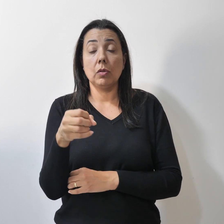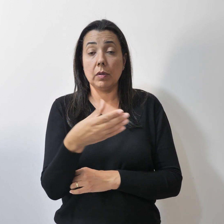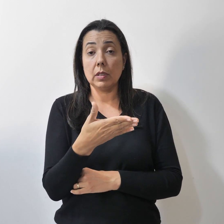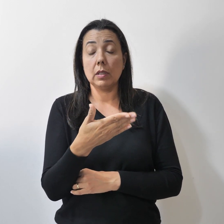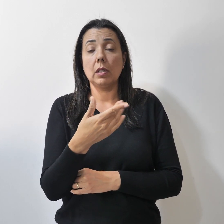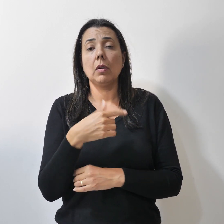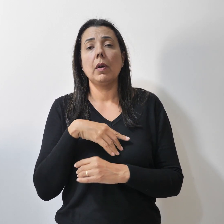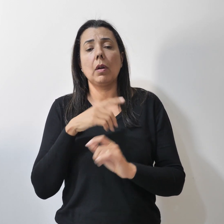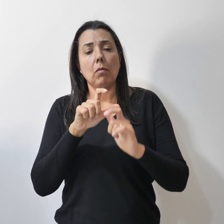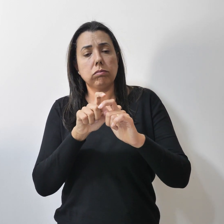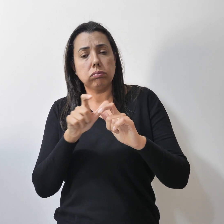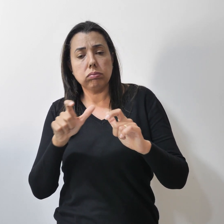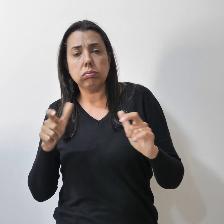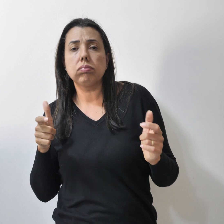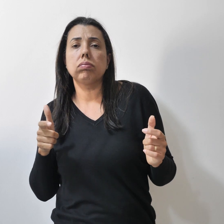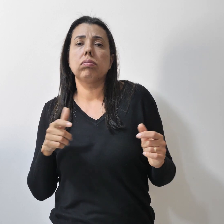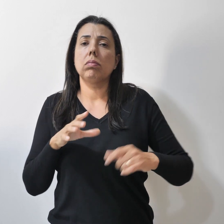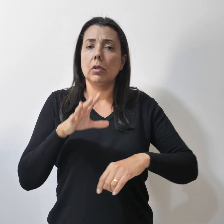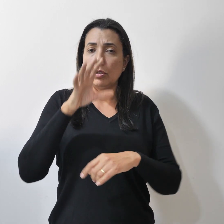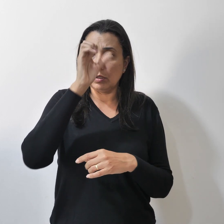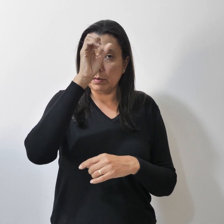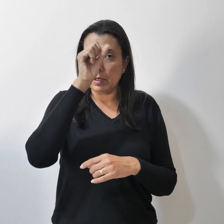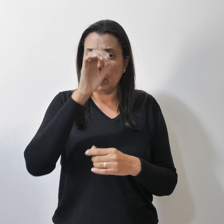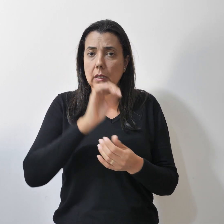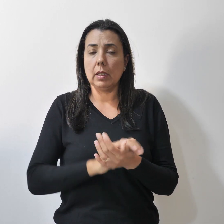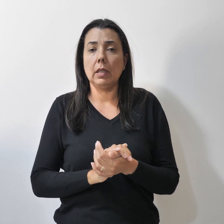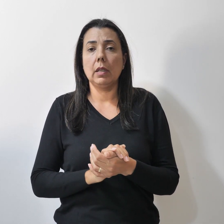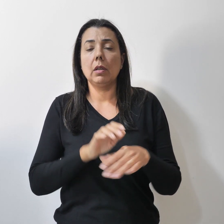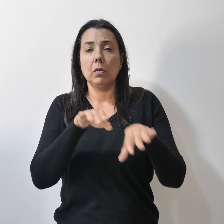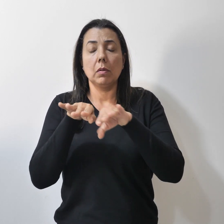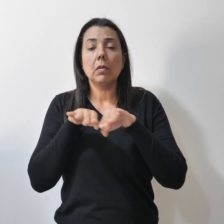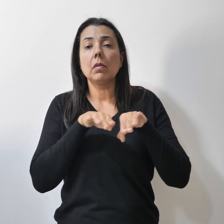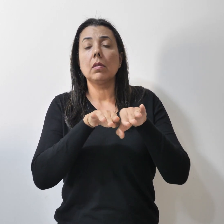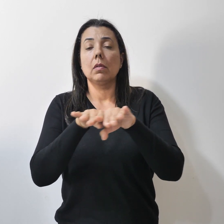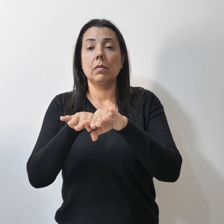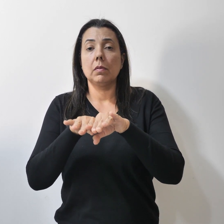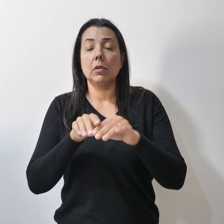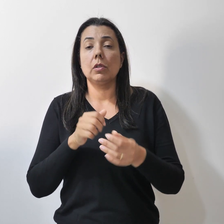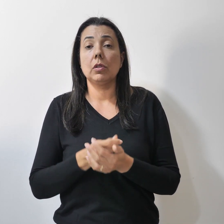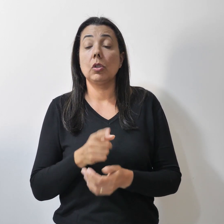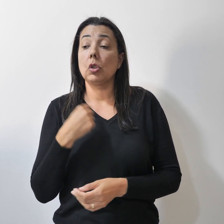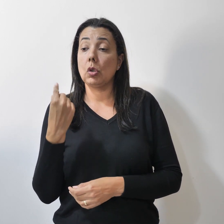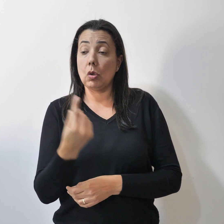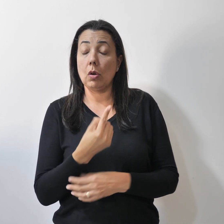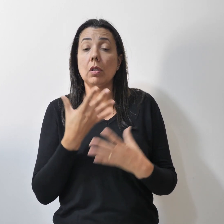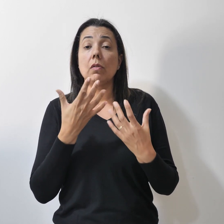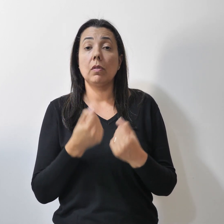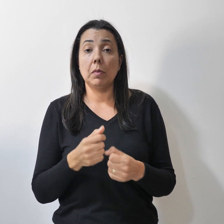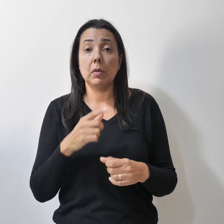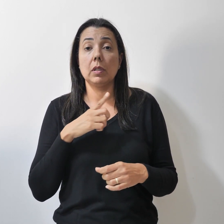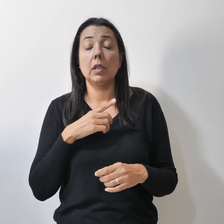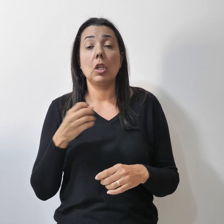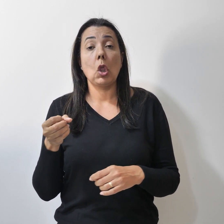dimensão de aprendizagem com equidade A gente vai ter novas metas para a